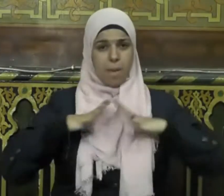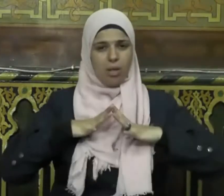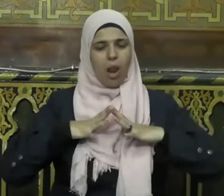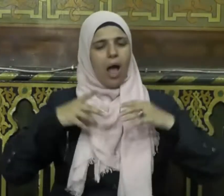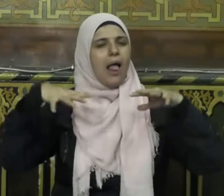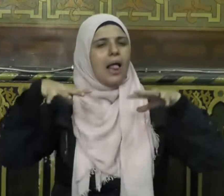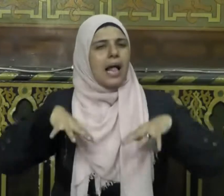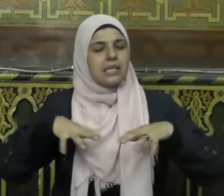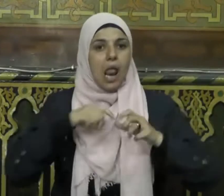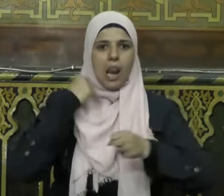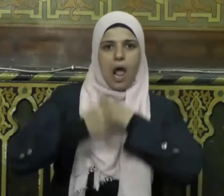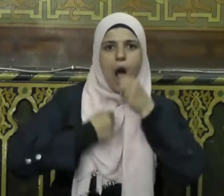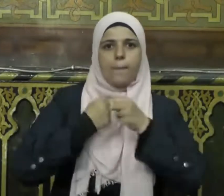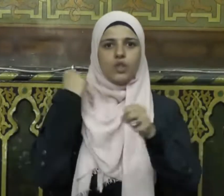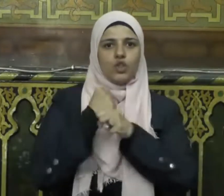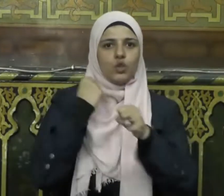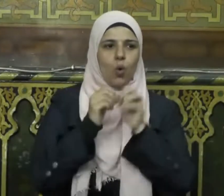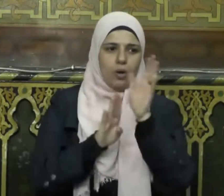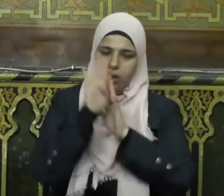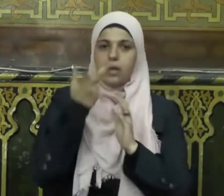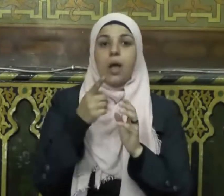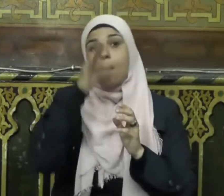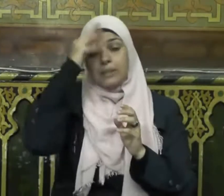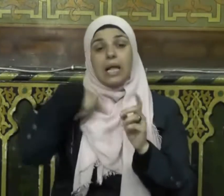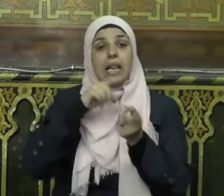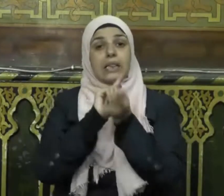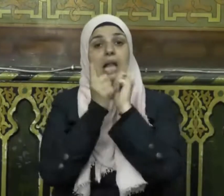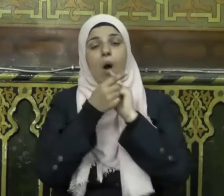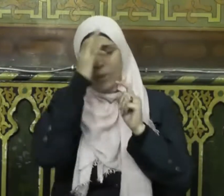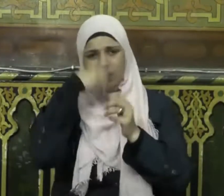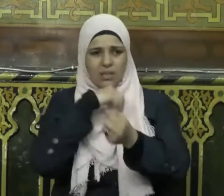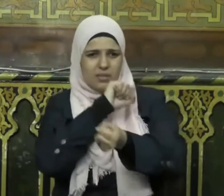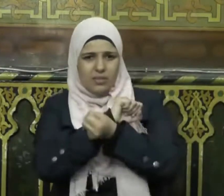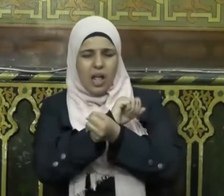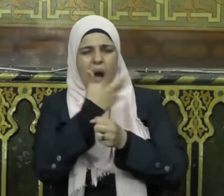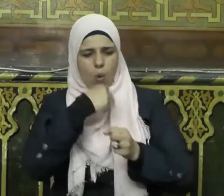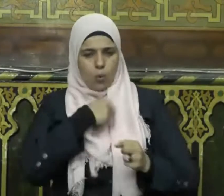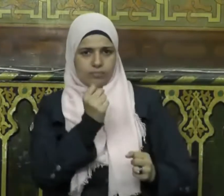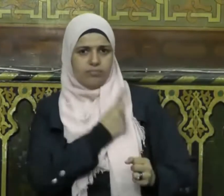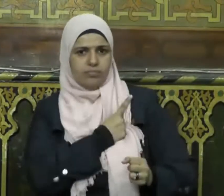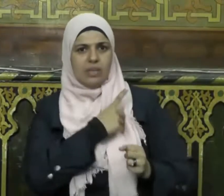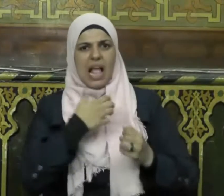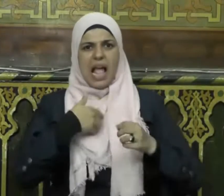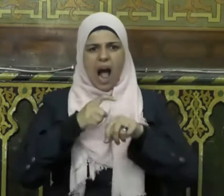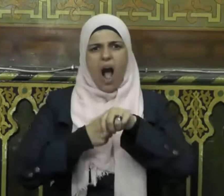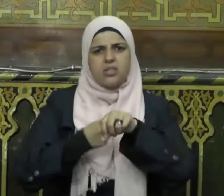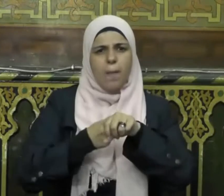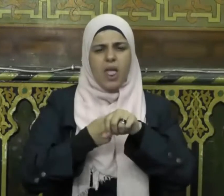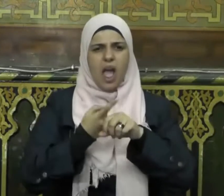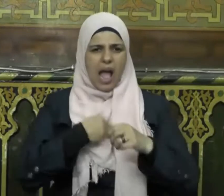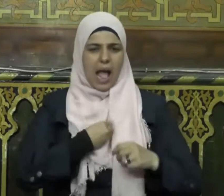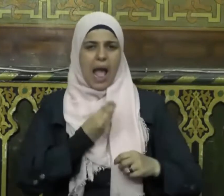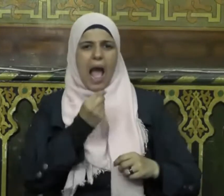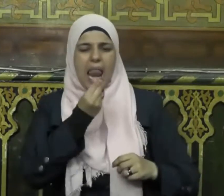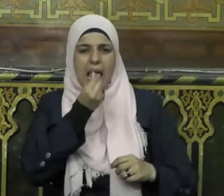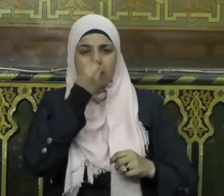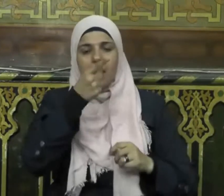والكسل إلى الجد والعمل والإتقان ومن الأثرة والأنانية والعصبية الجاهلية إلى